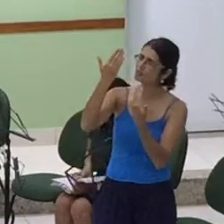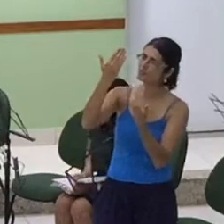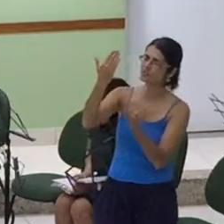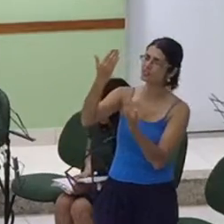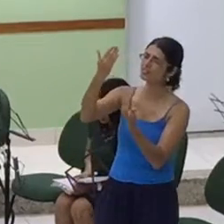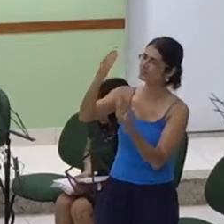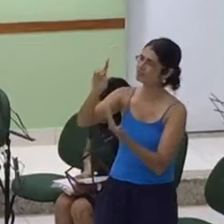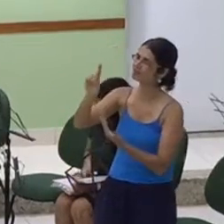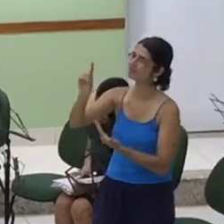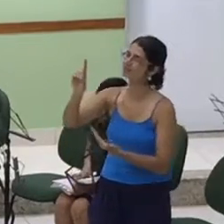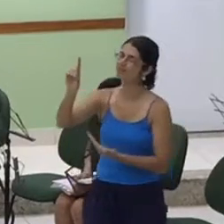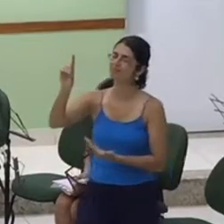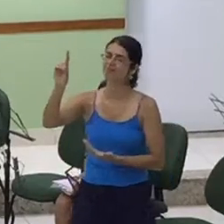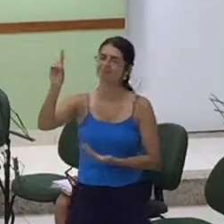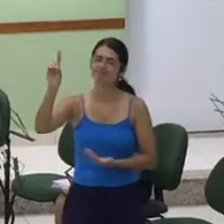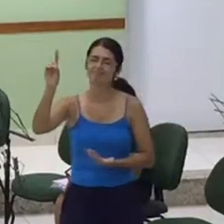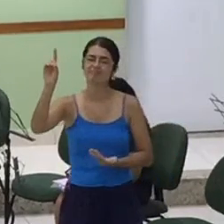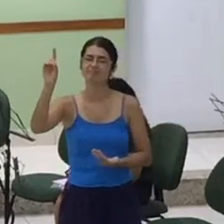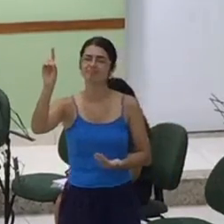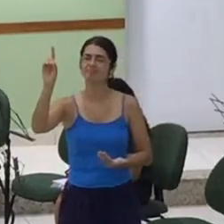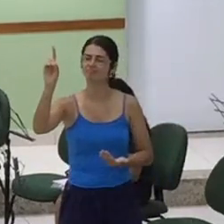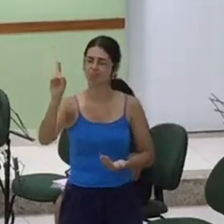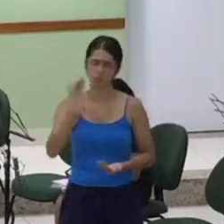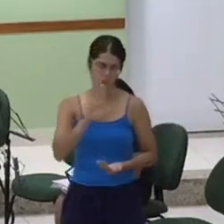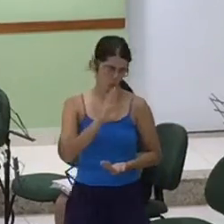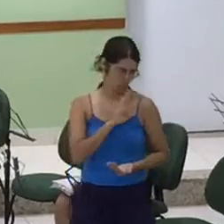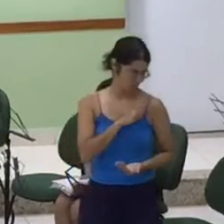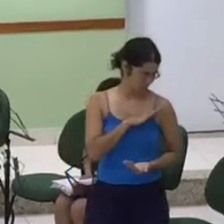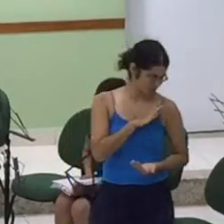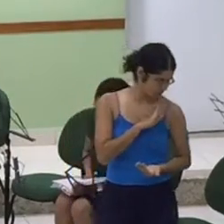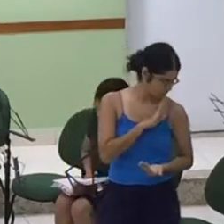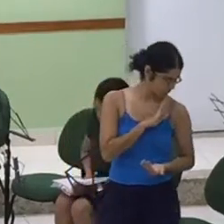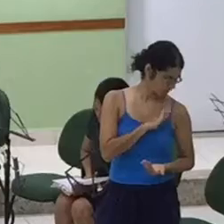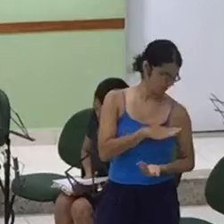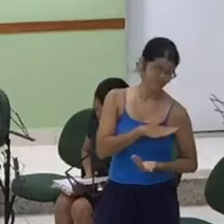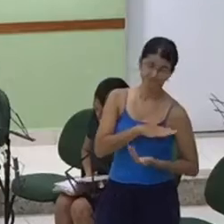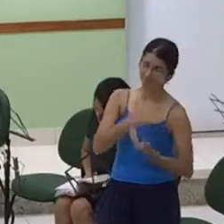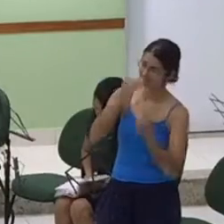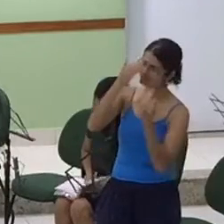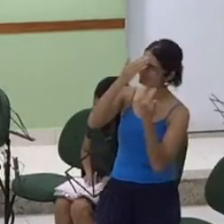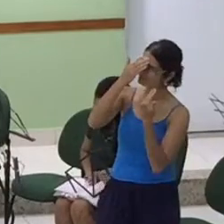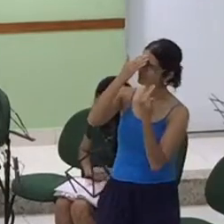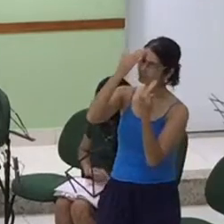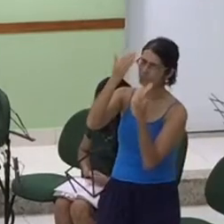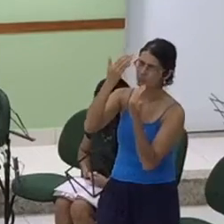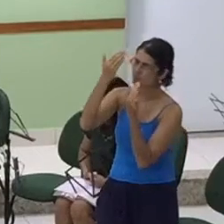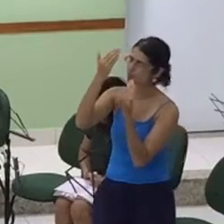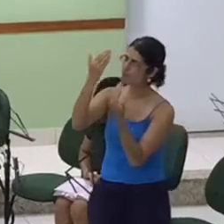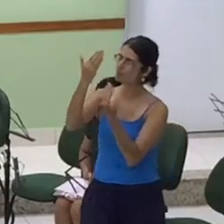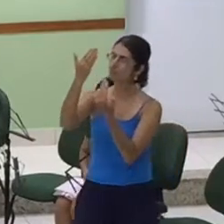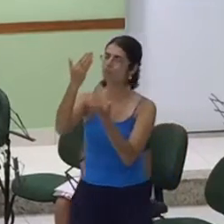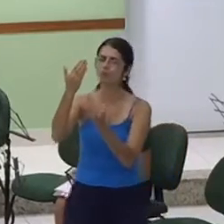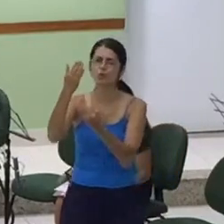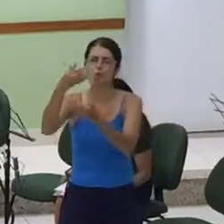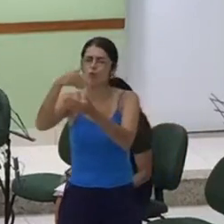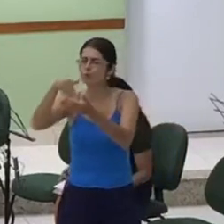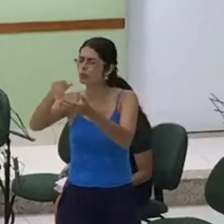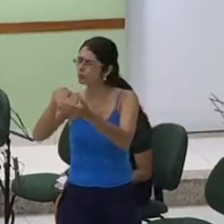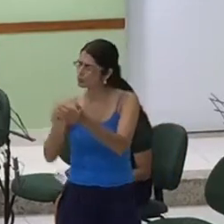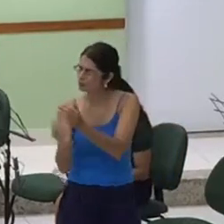ti Meu coração vai agradecer Por tudo que me